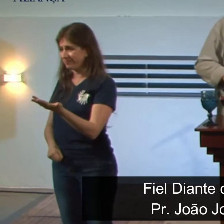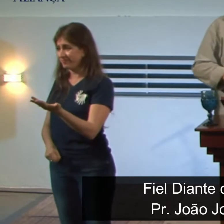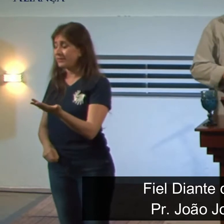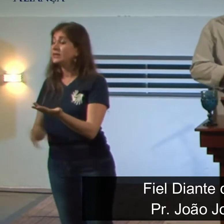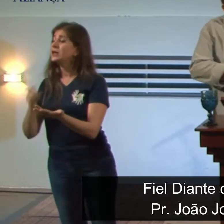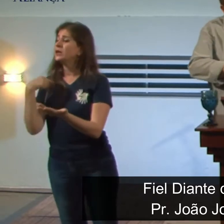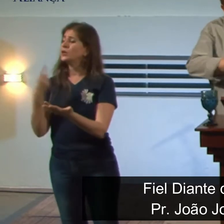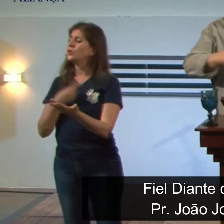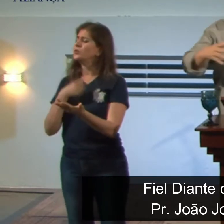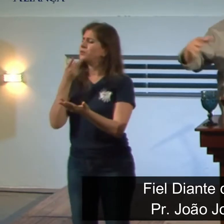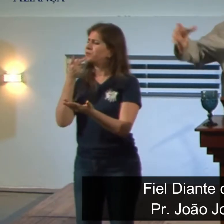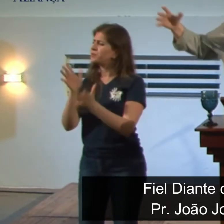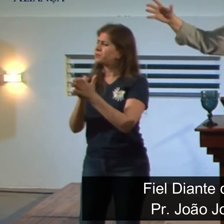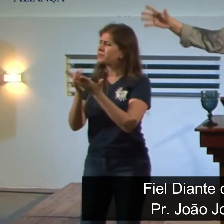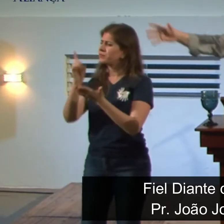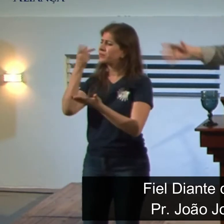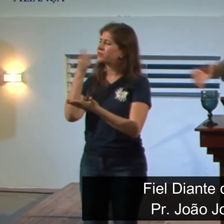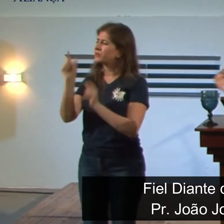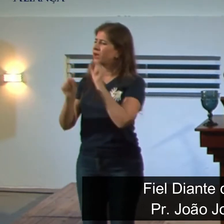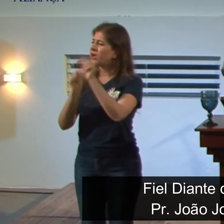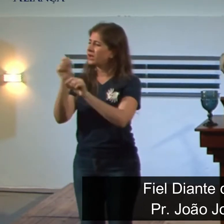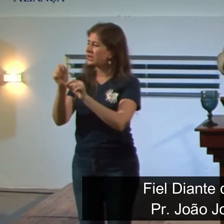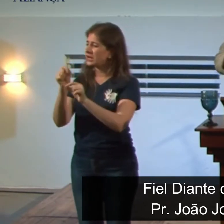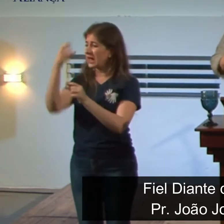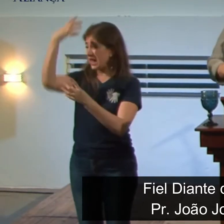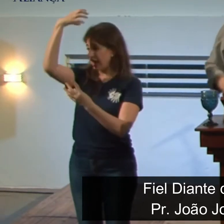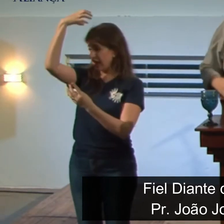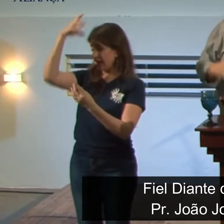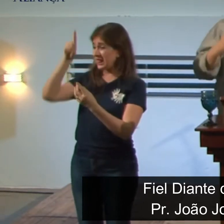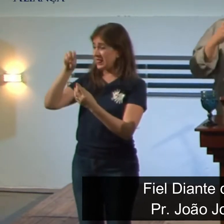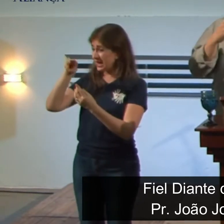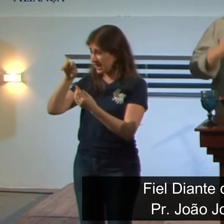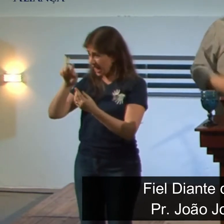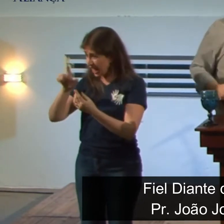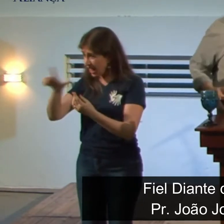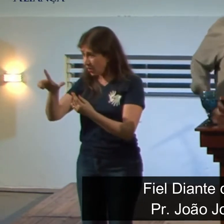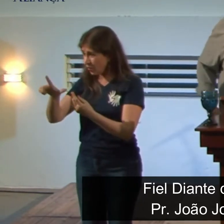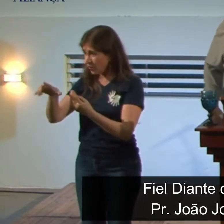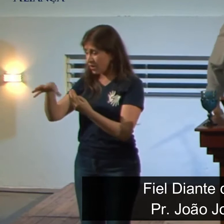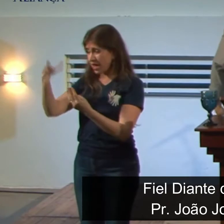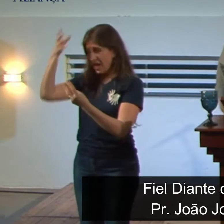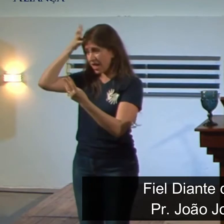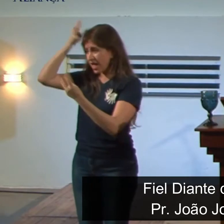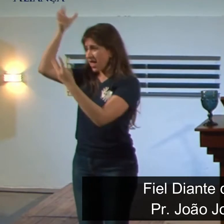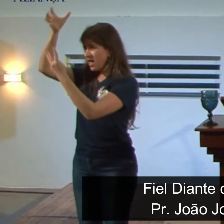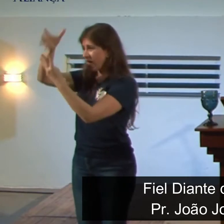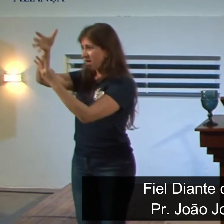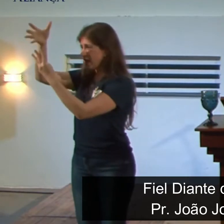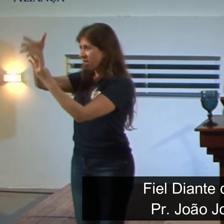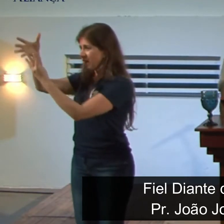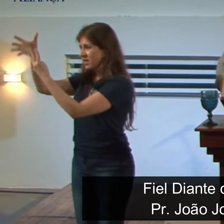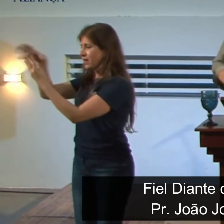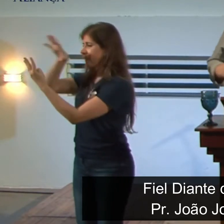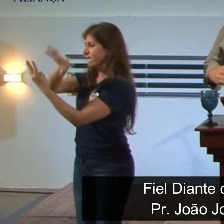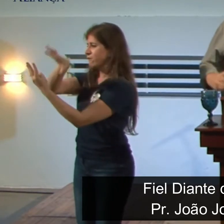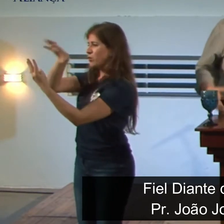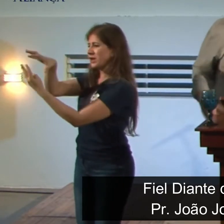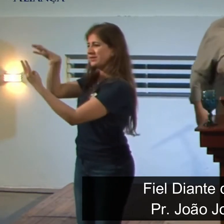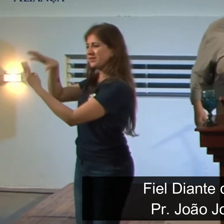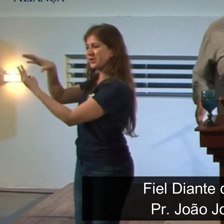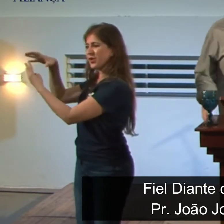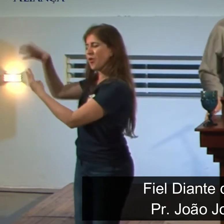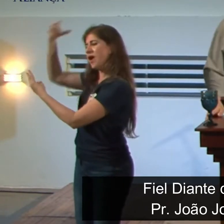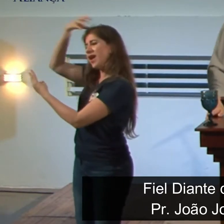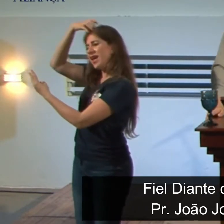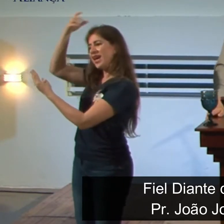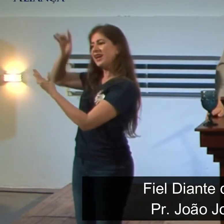Daniel passou por todos os reinos influenciando todos esses reinos. Qual é a